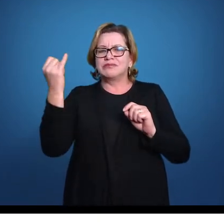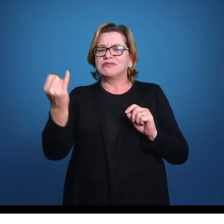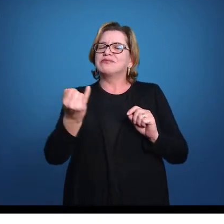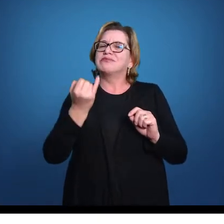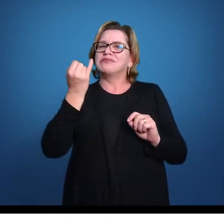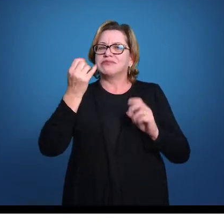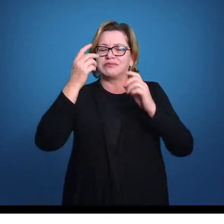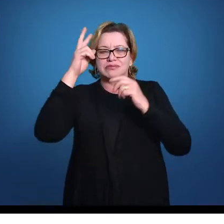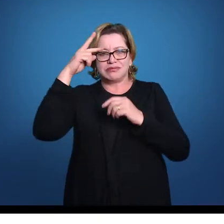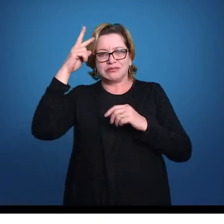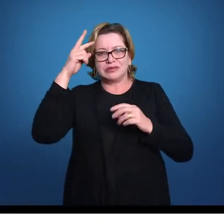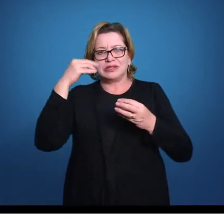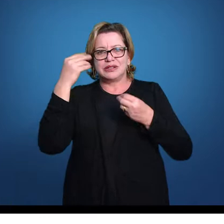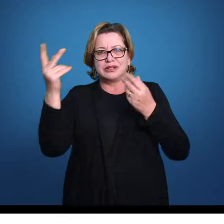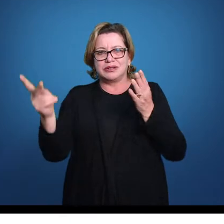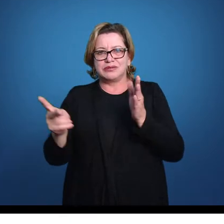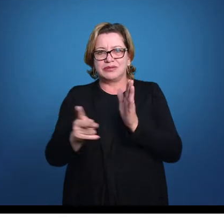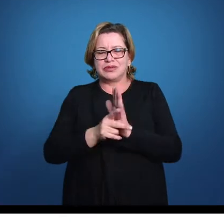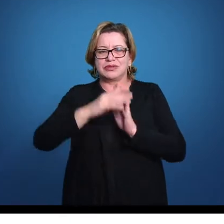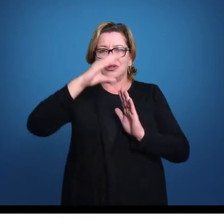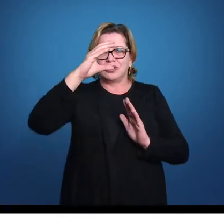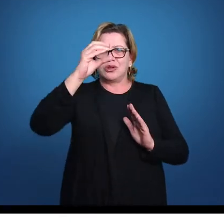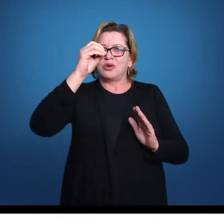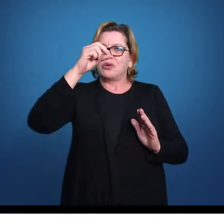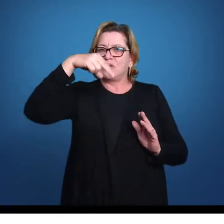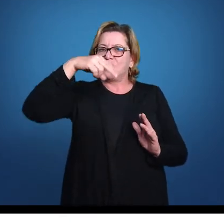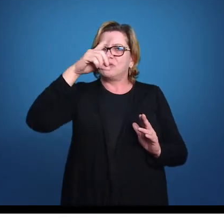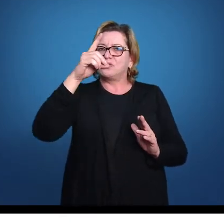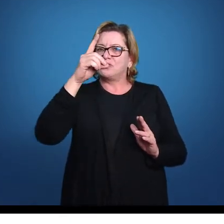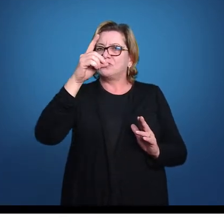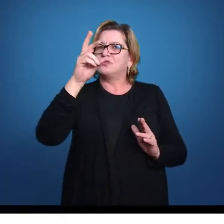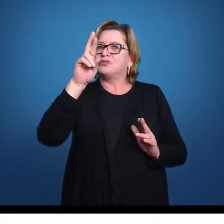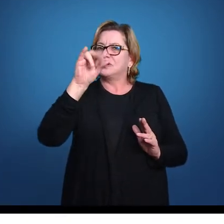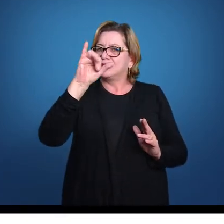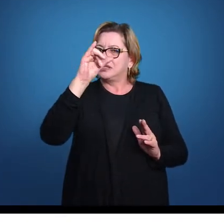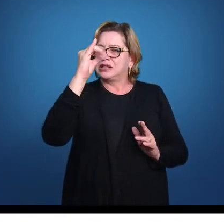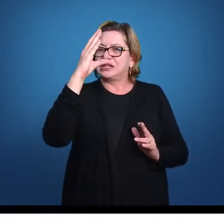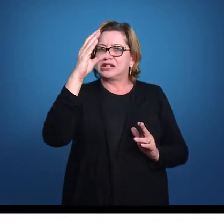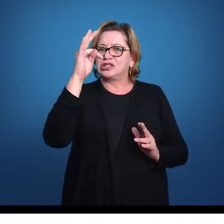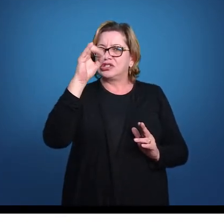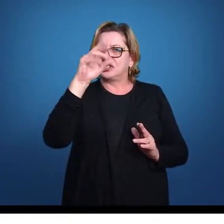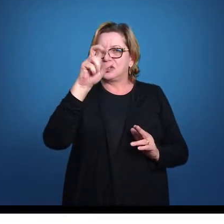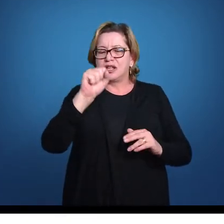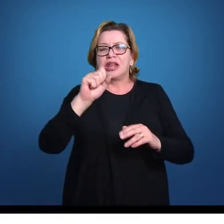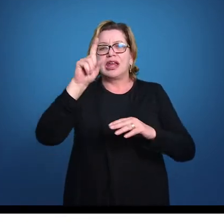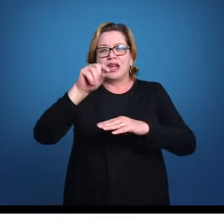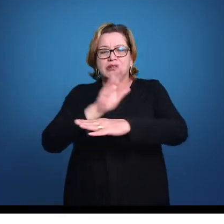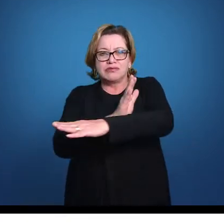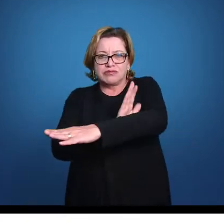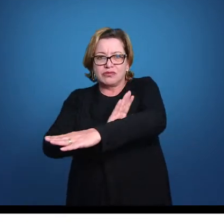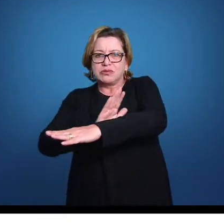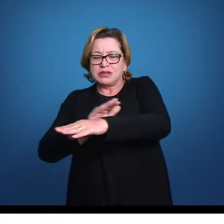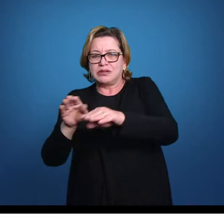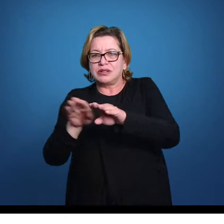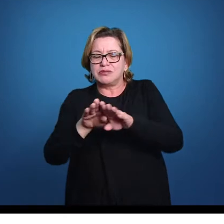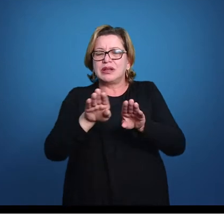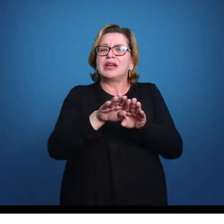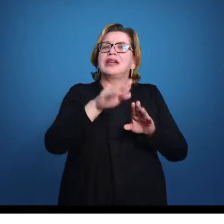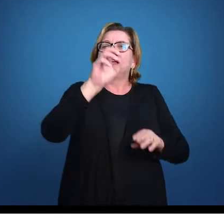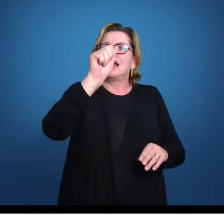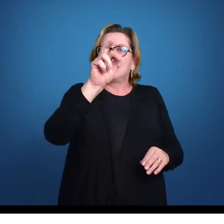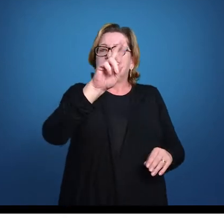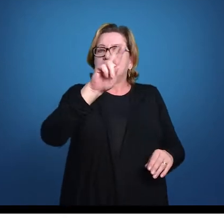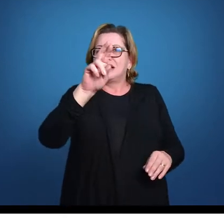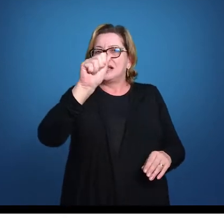importante da gente lembrar sobre os condrictes, quem são eles? São os conhecidos tubarões e as raias e essa ideia de eles serem